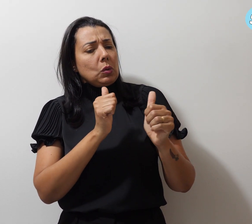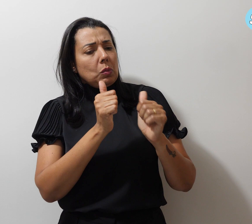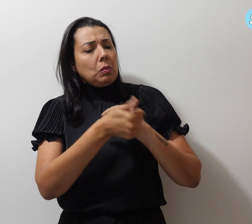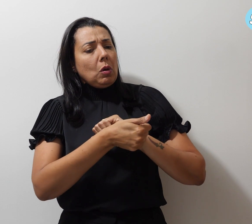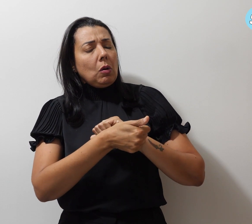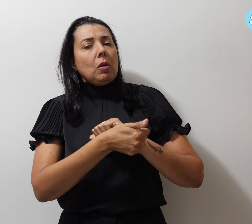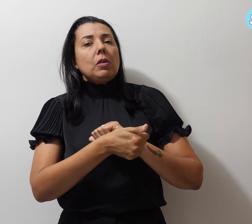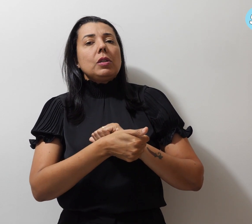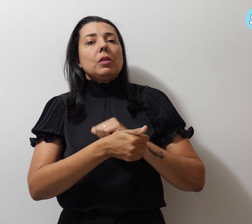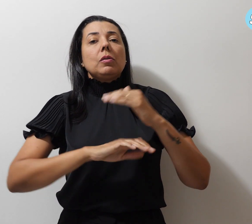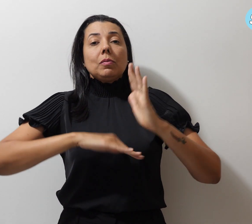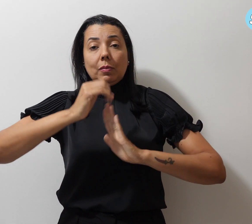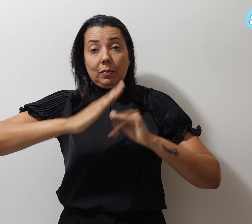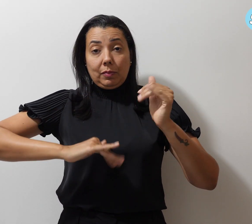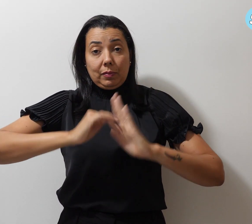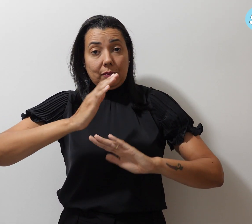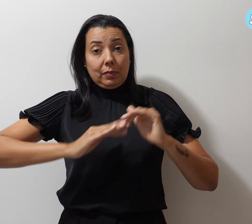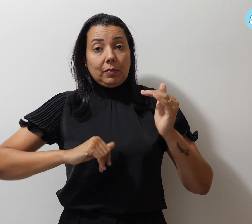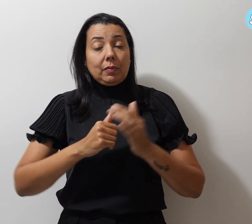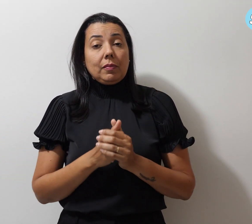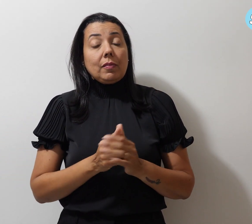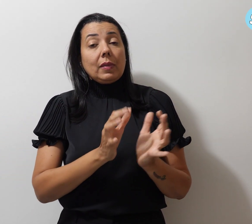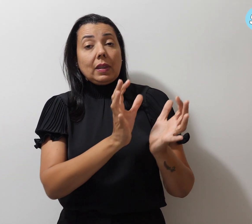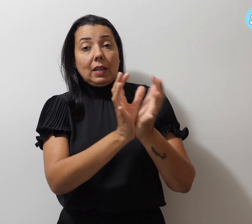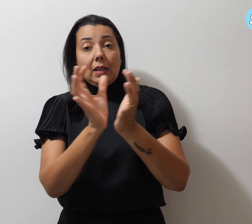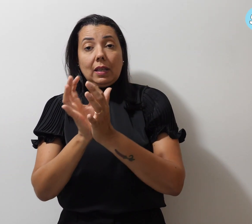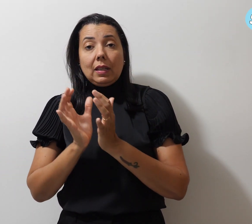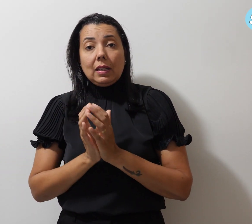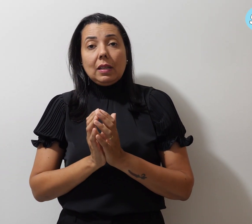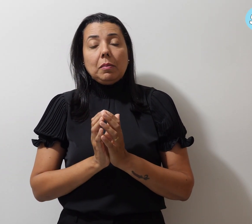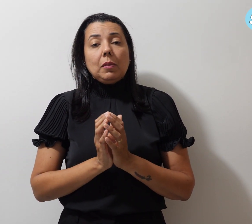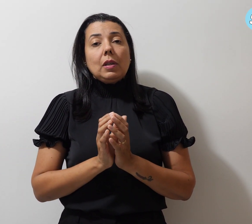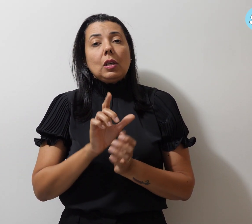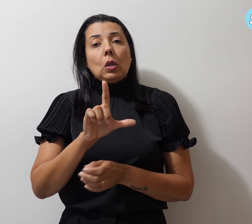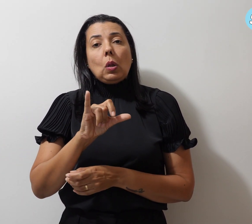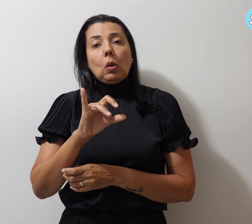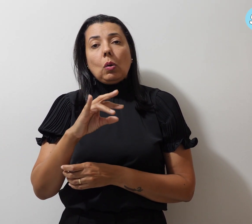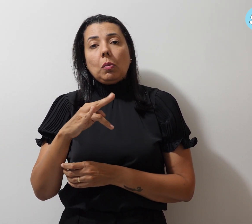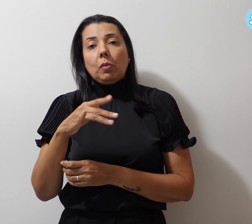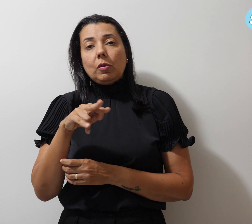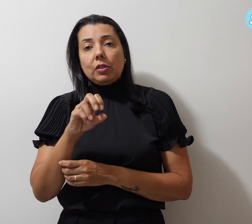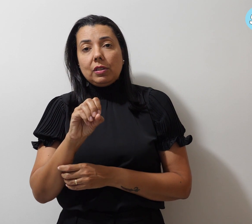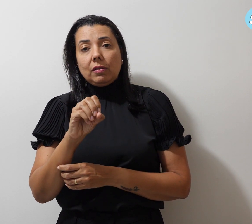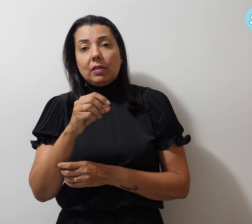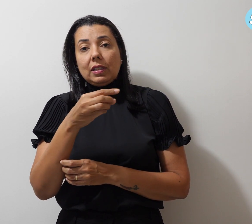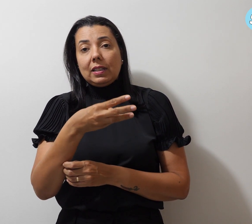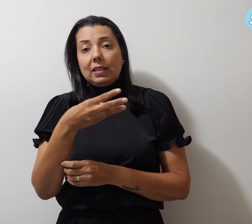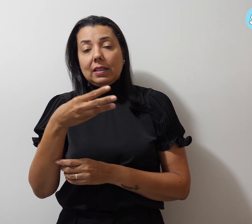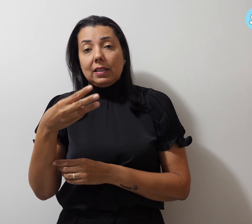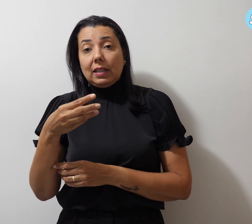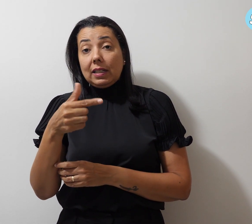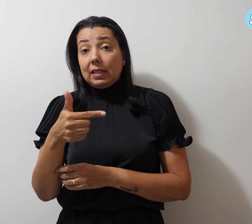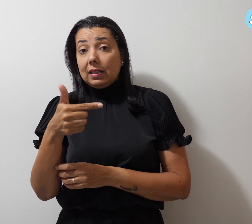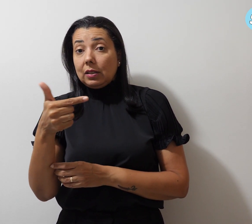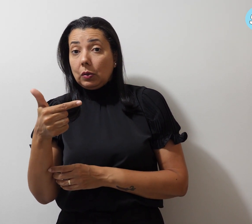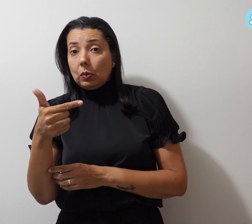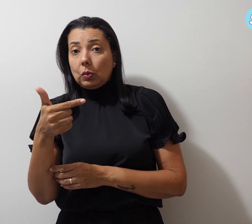da categoria. A equipe Locomotiva 33 ficou na segunda colocação